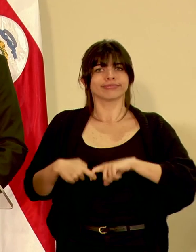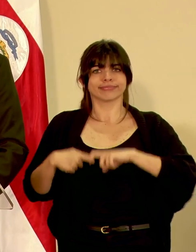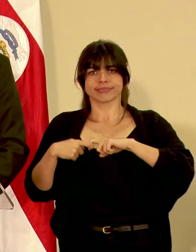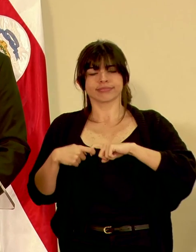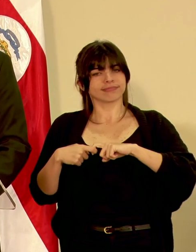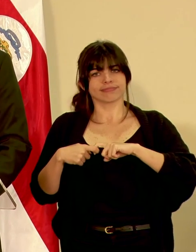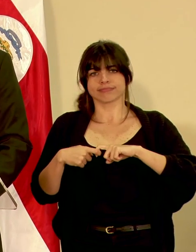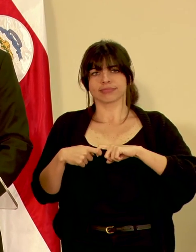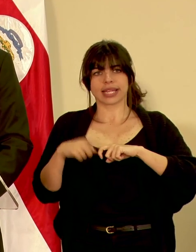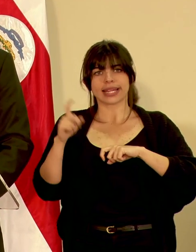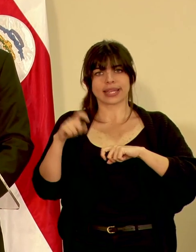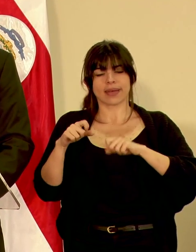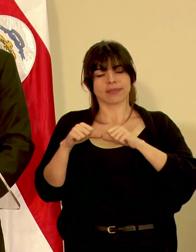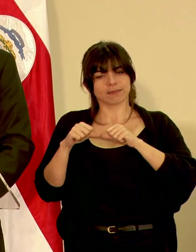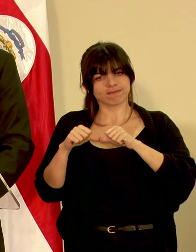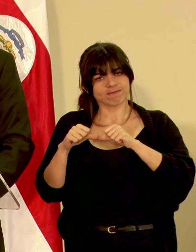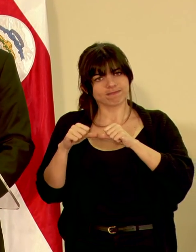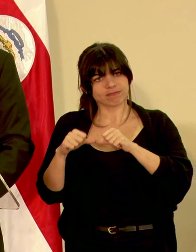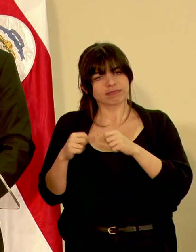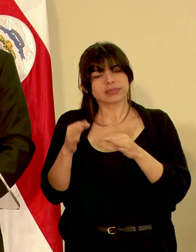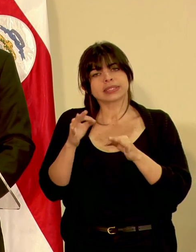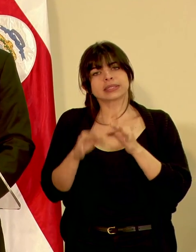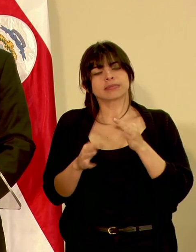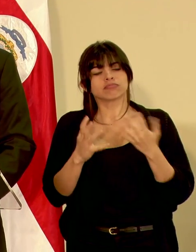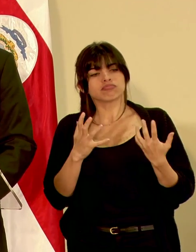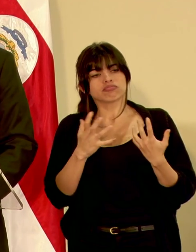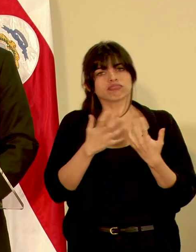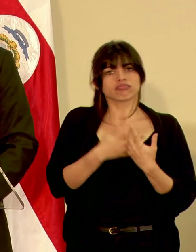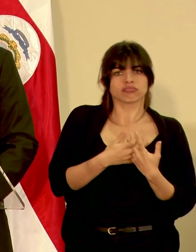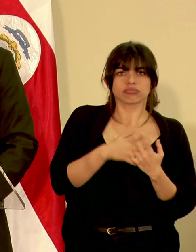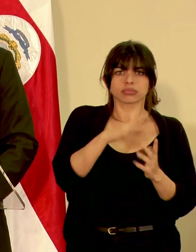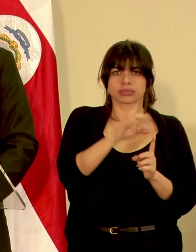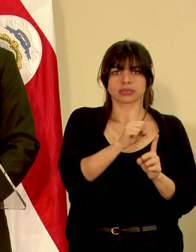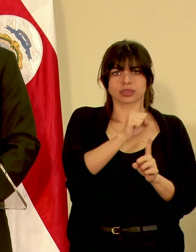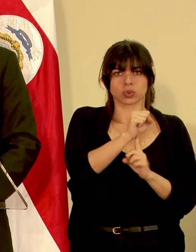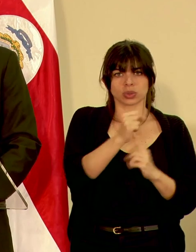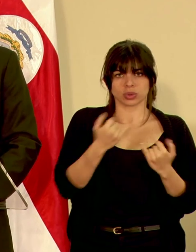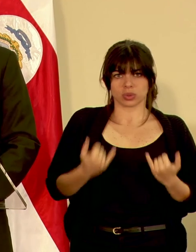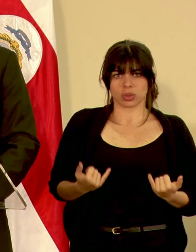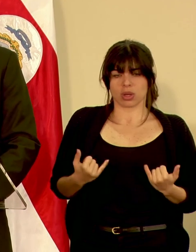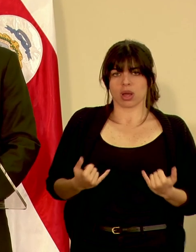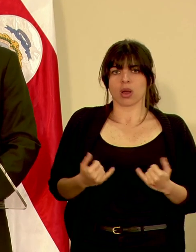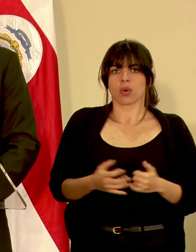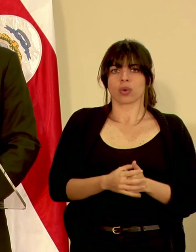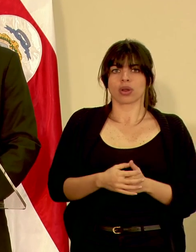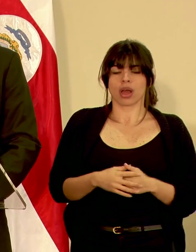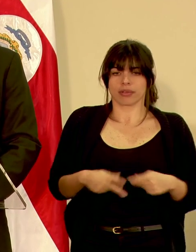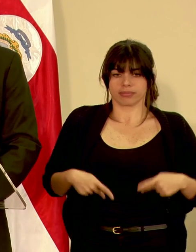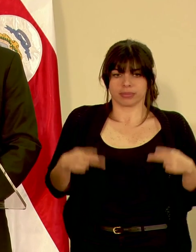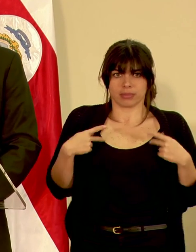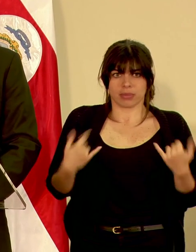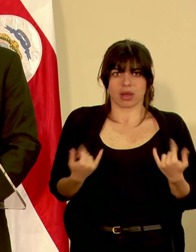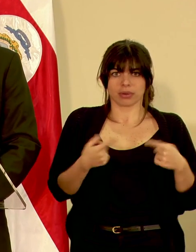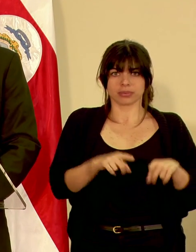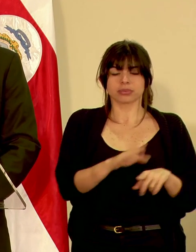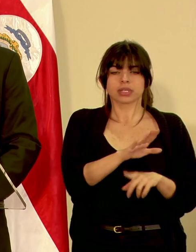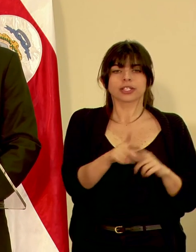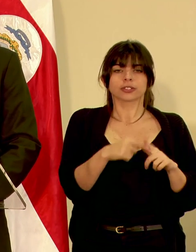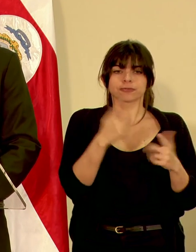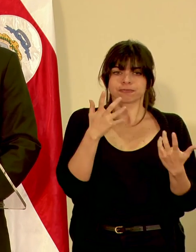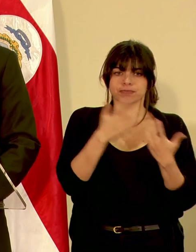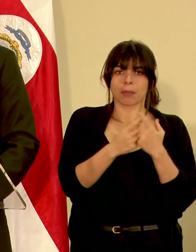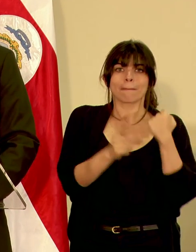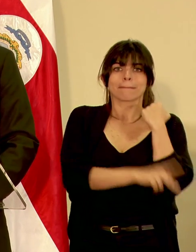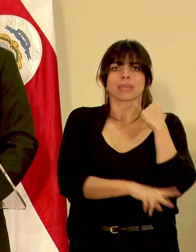tenemos que sencillamente adaptarnos a la situación que estamos viviendo y pues que el